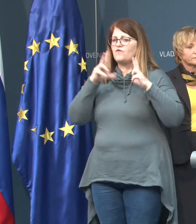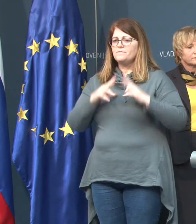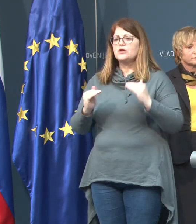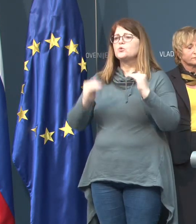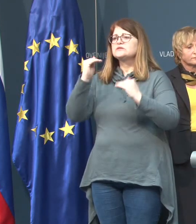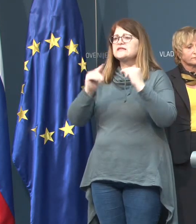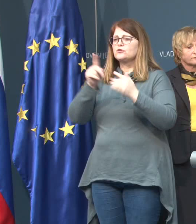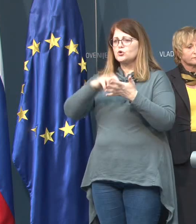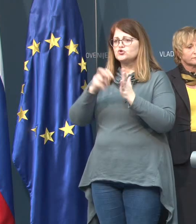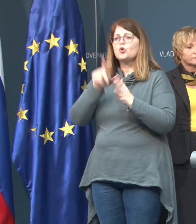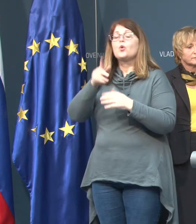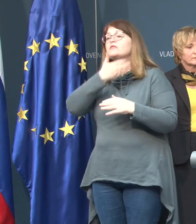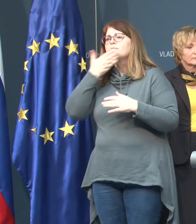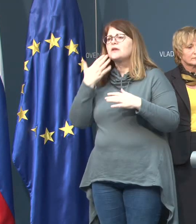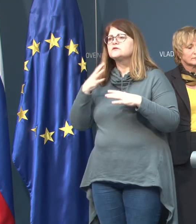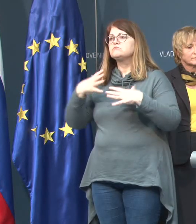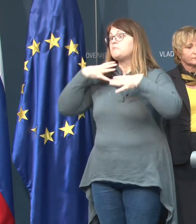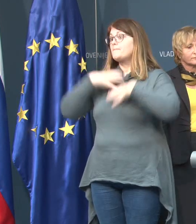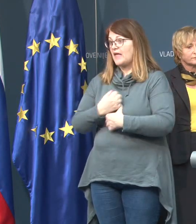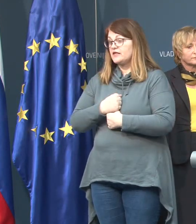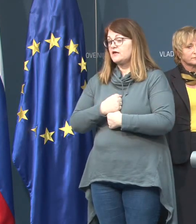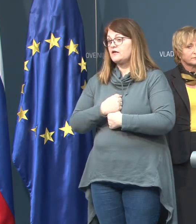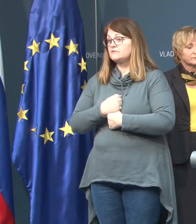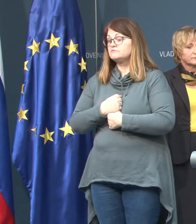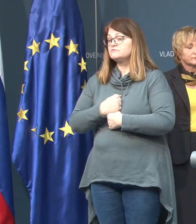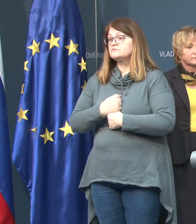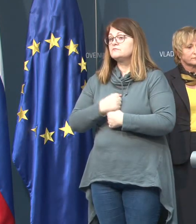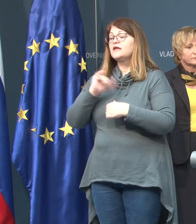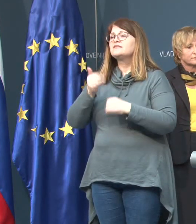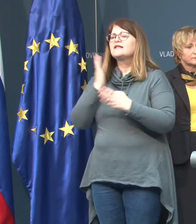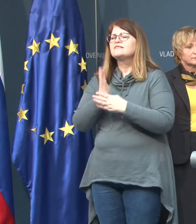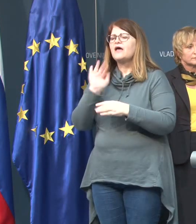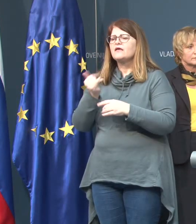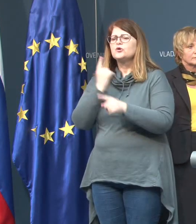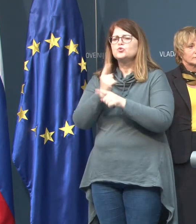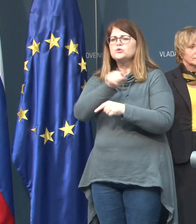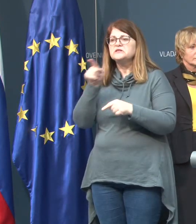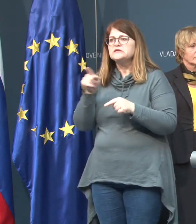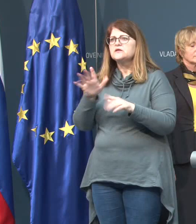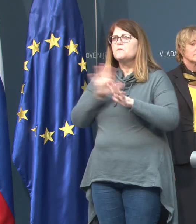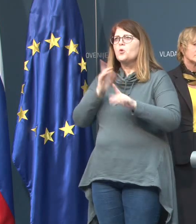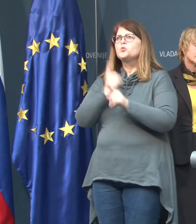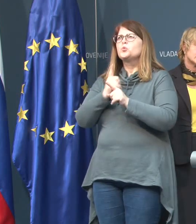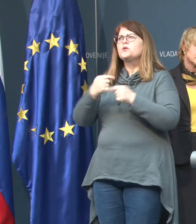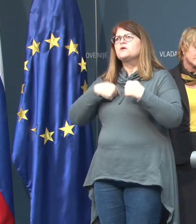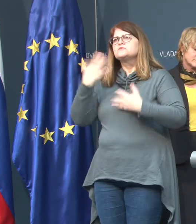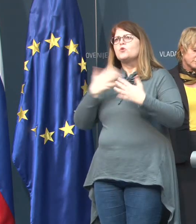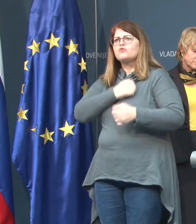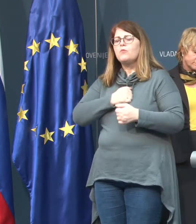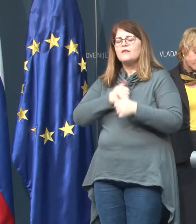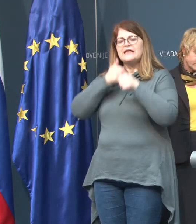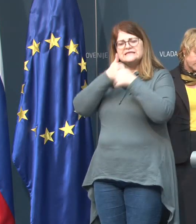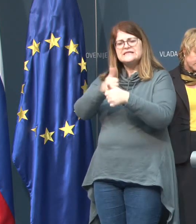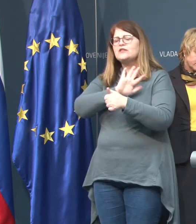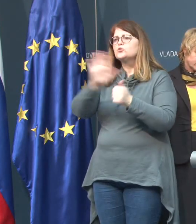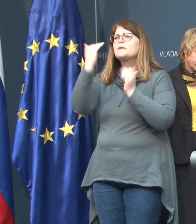skladu stroko in brez panike, da naj tudi tisti, ki se bojijo, da so okuženi, sledijo vsem